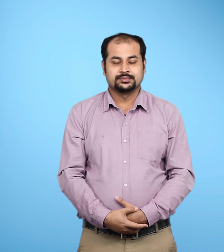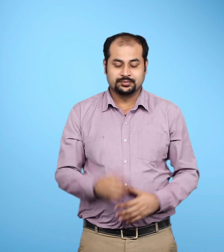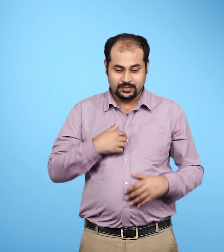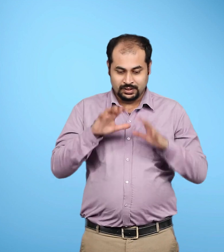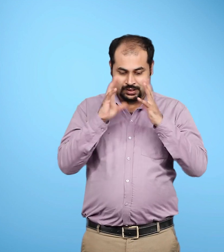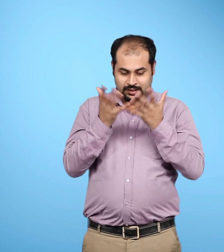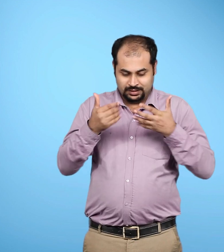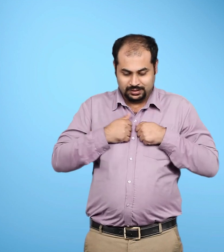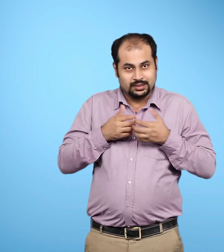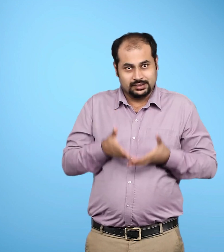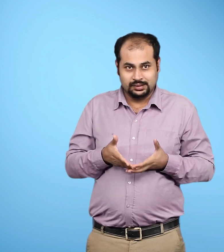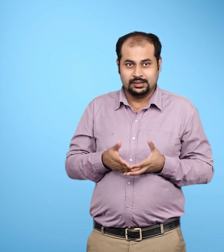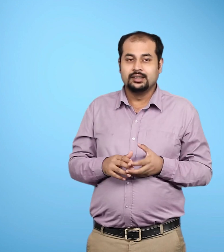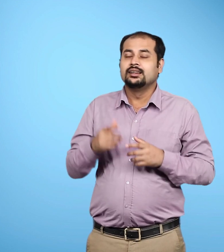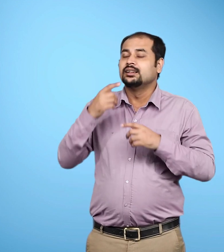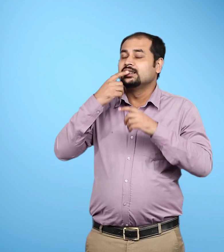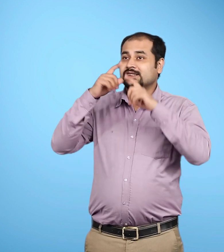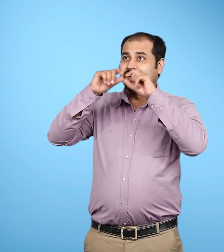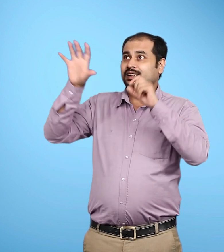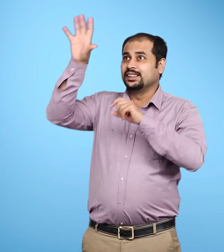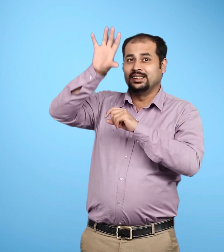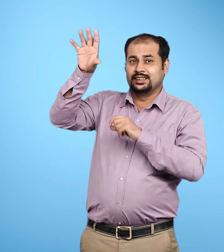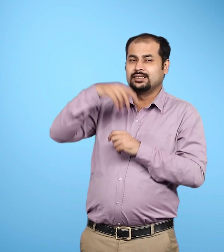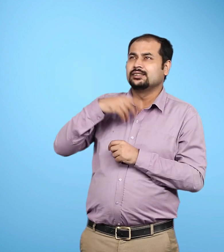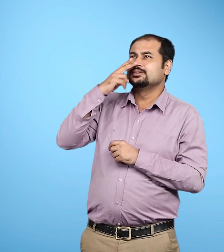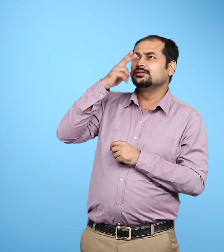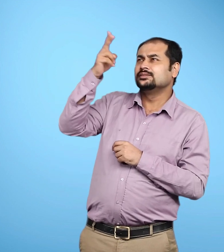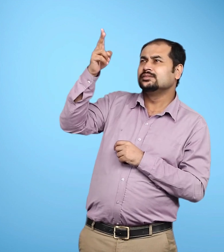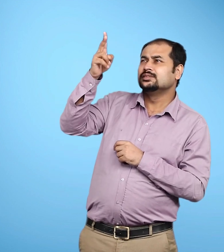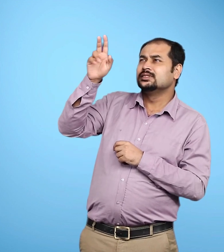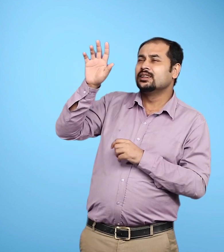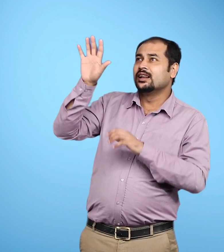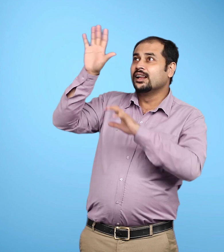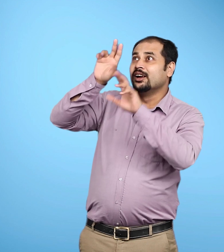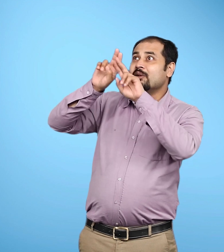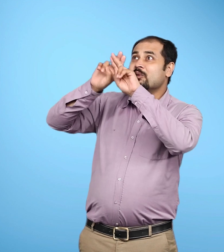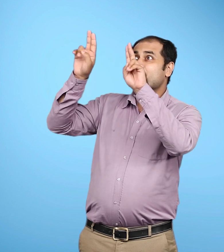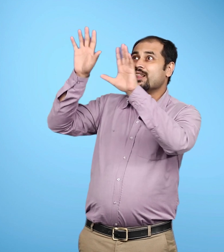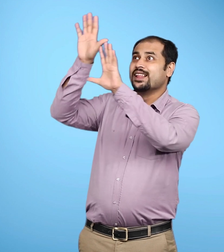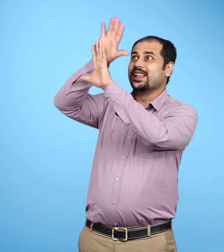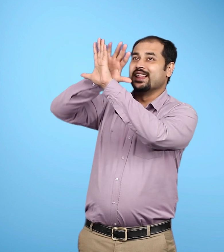इसके परिणाम स्वरूप प्रिथ्वी से हमें चंद्रमा का केवल एक ही भाग दिखाई पड़ता है